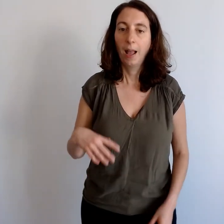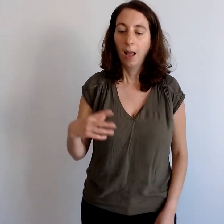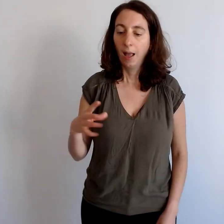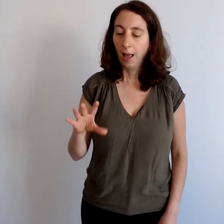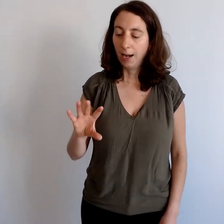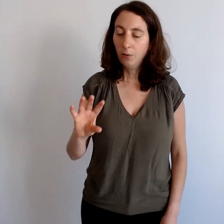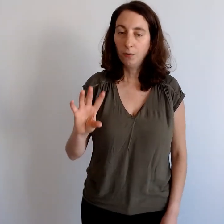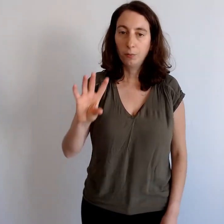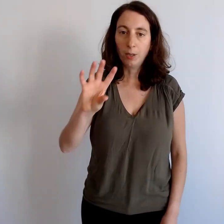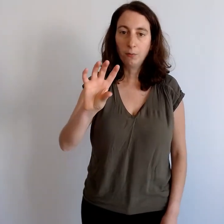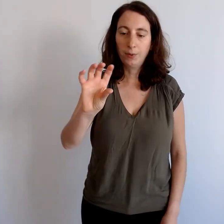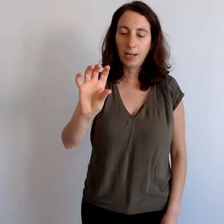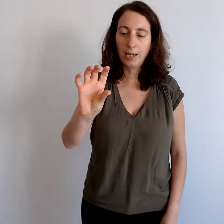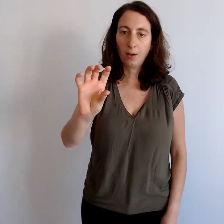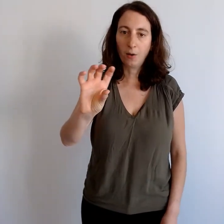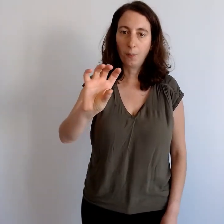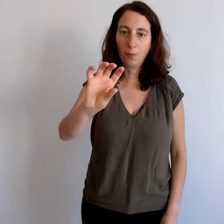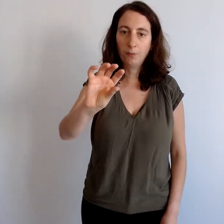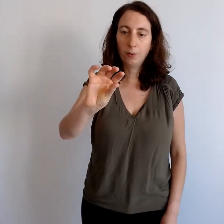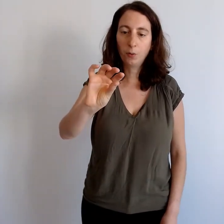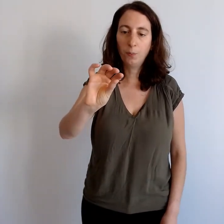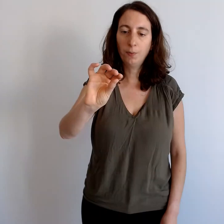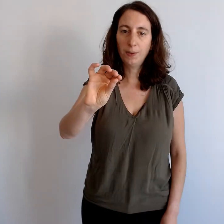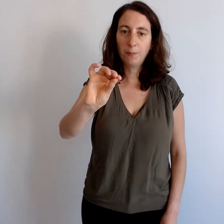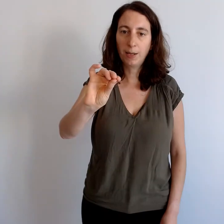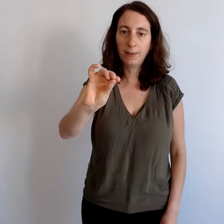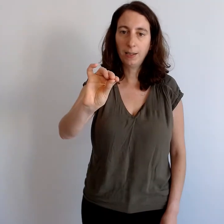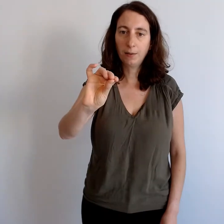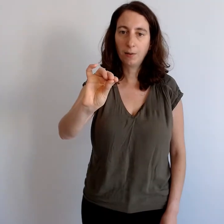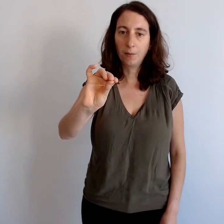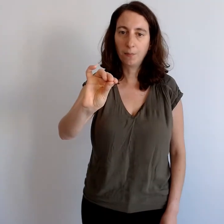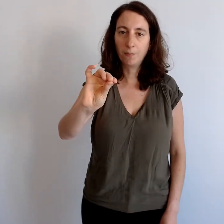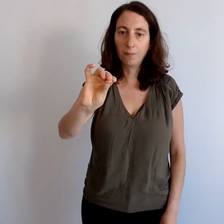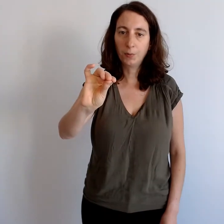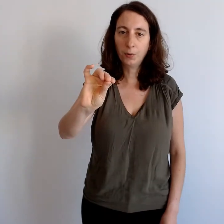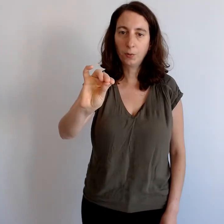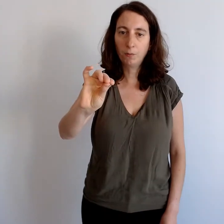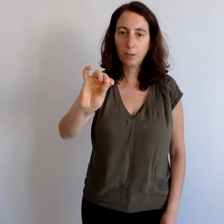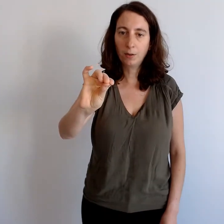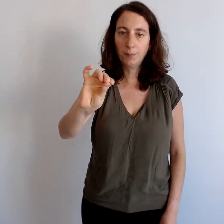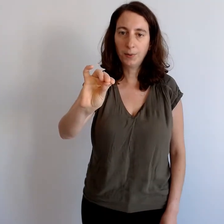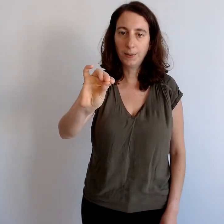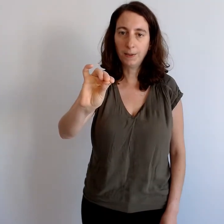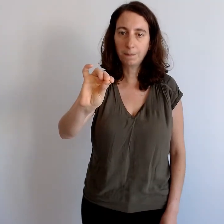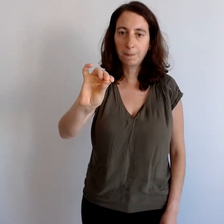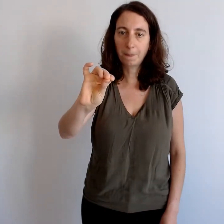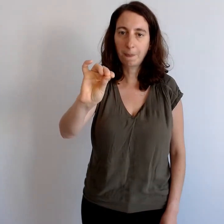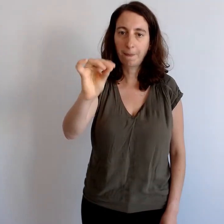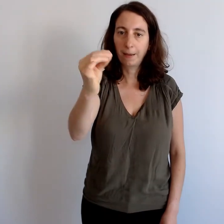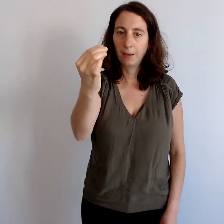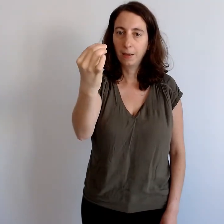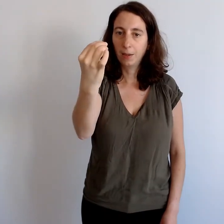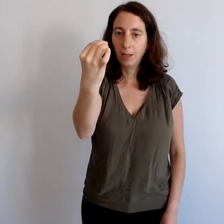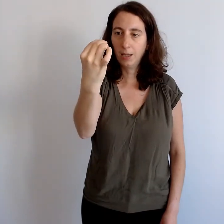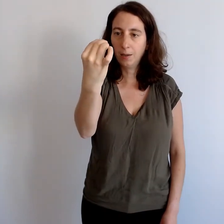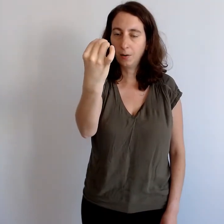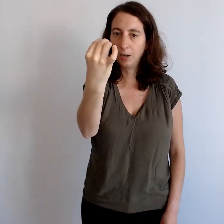À l'aide de vos doigts, vous allez prendre votre pouce et placer vos autres doigts comme ceci. Et les